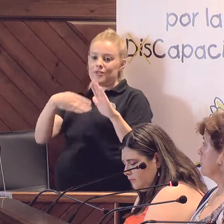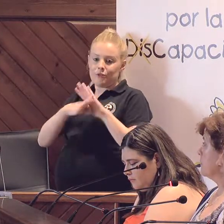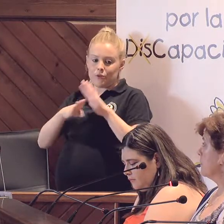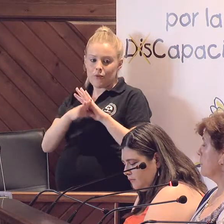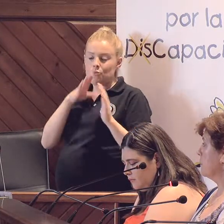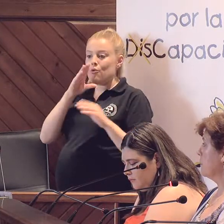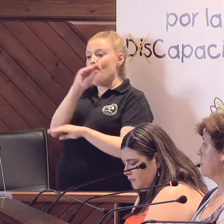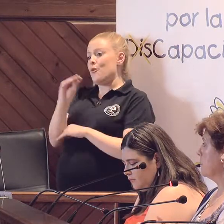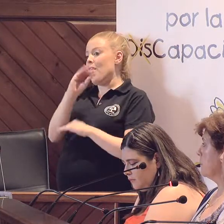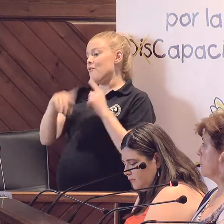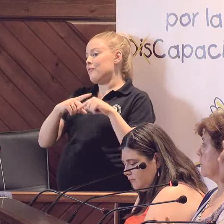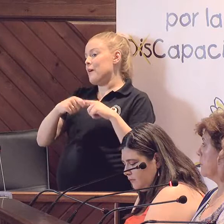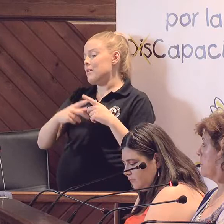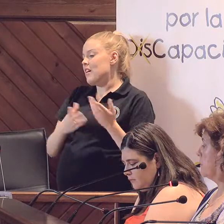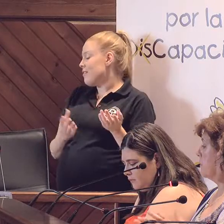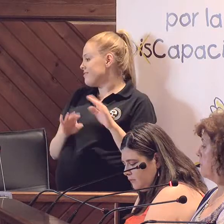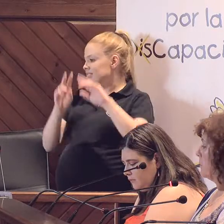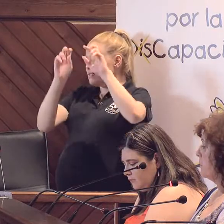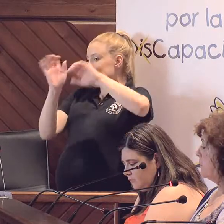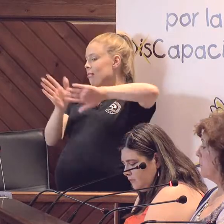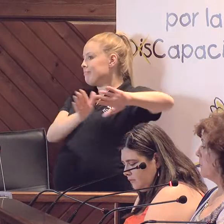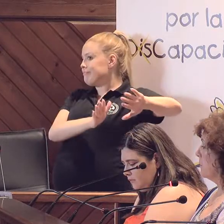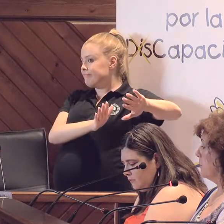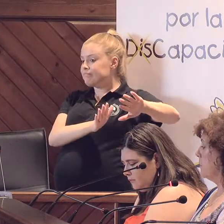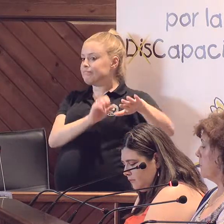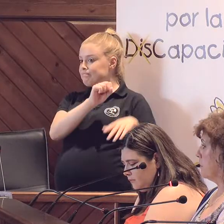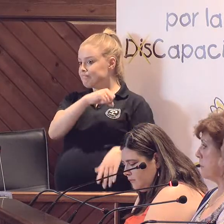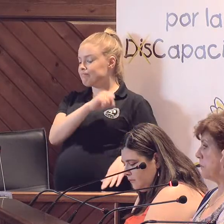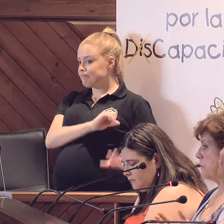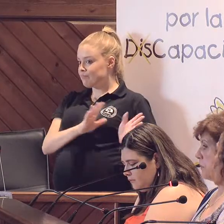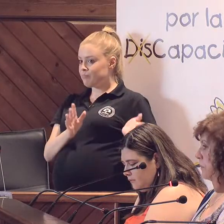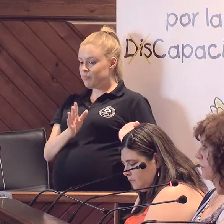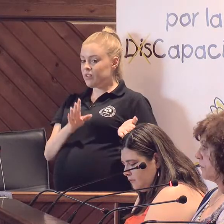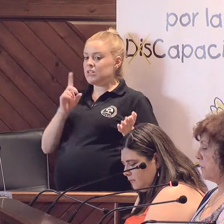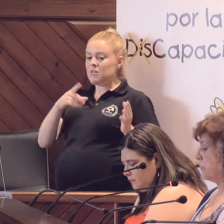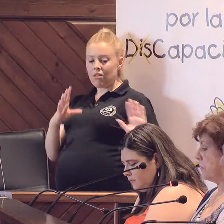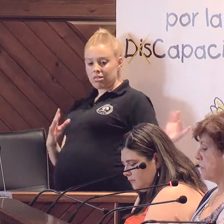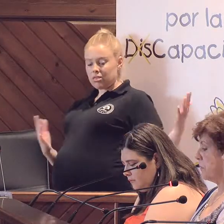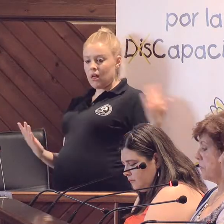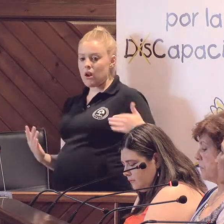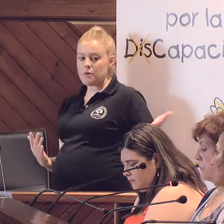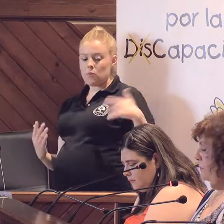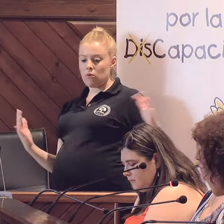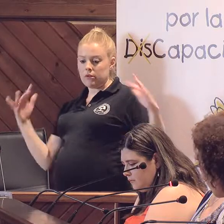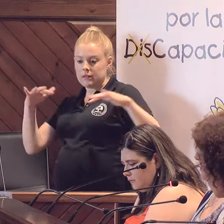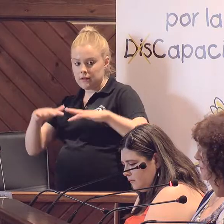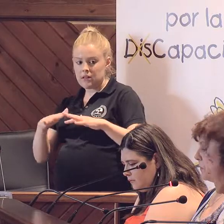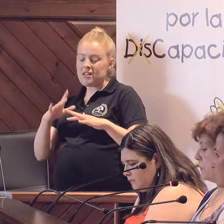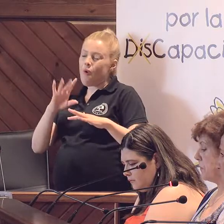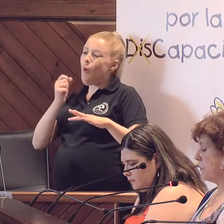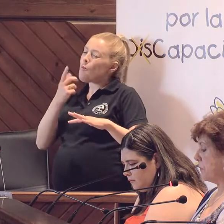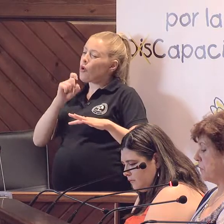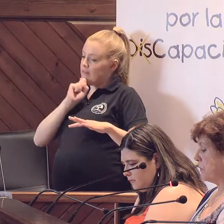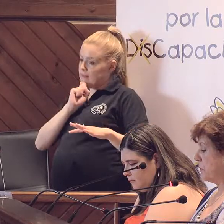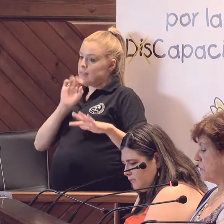cuidadores familiares están muy abandonados, muy descuidados. Y aglutinarlos, concentrarlos, resulta difícil.